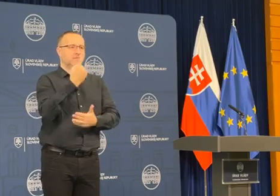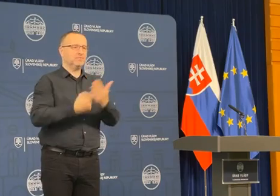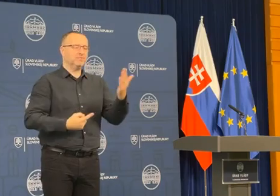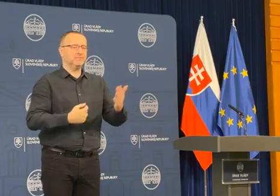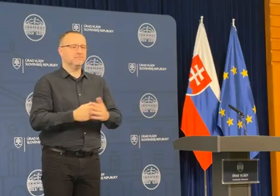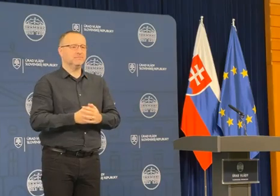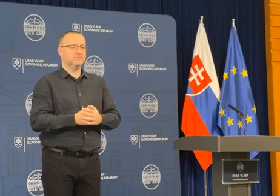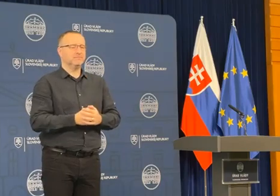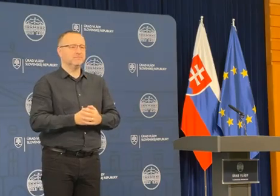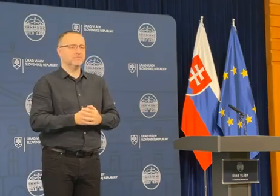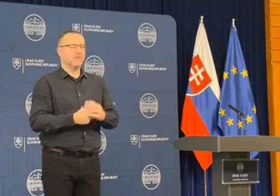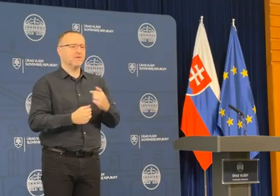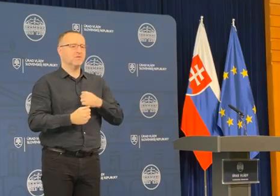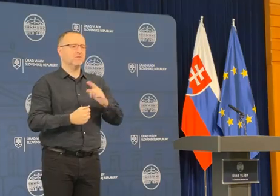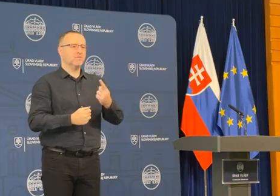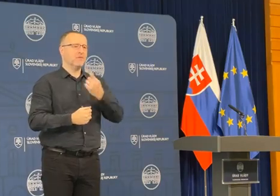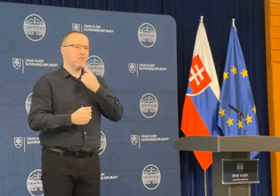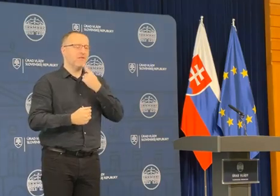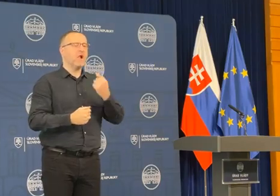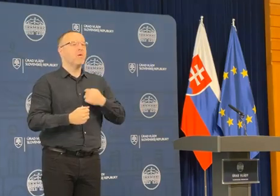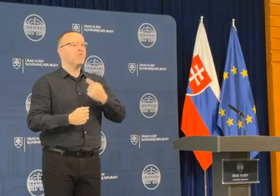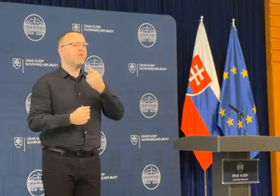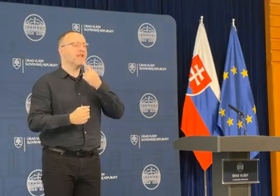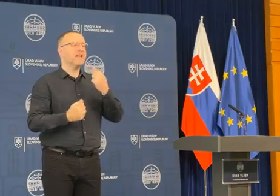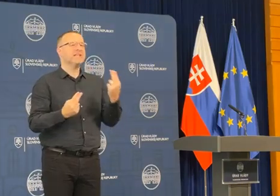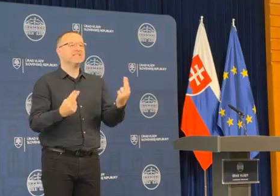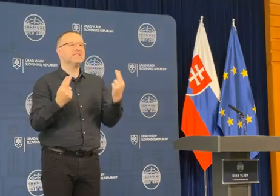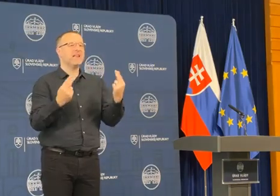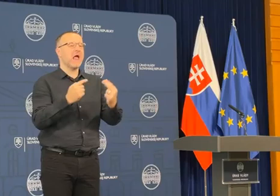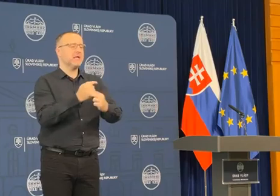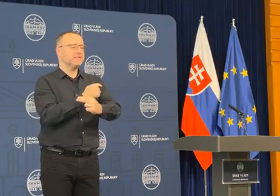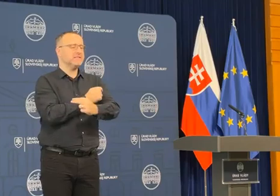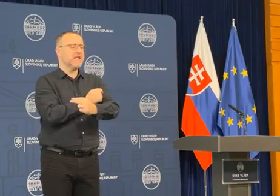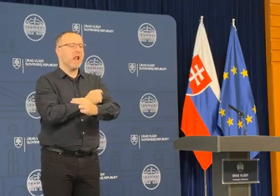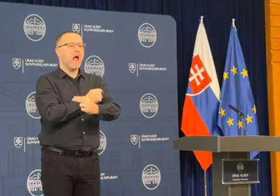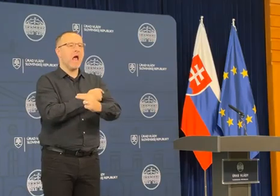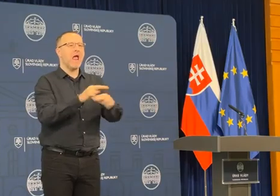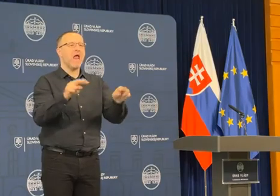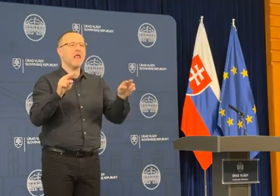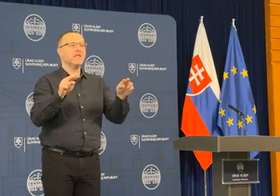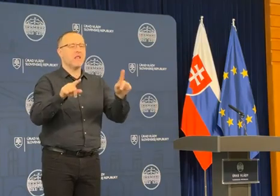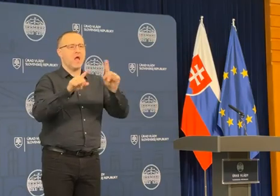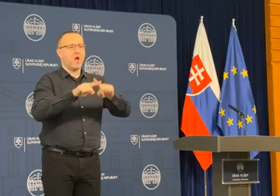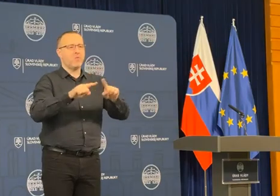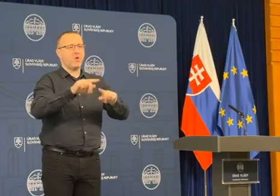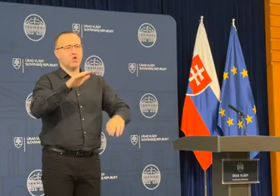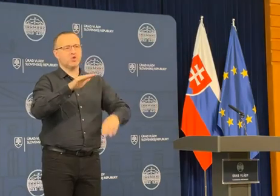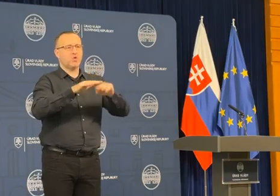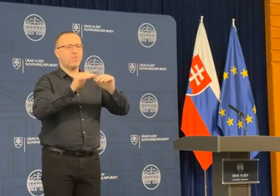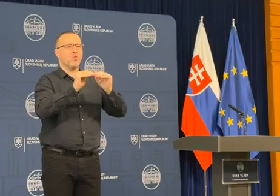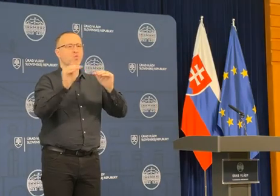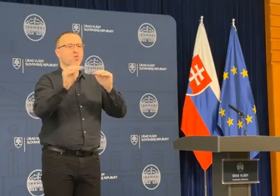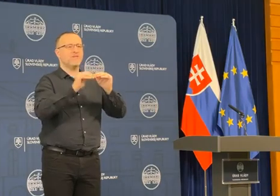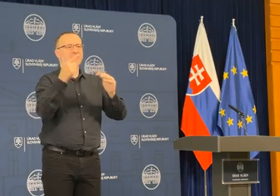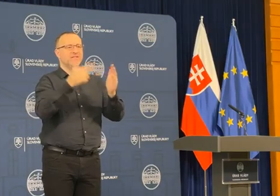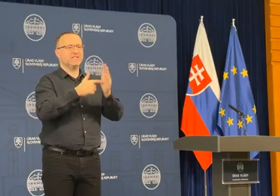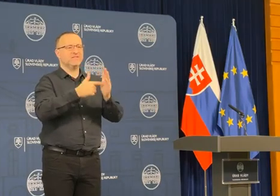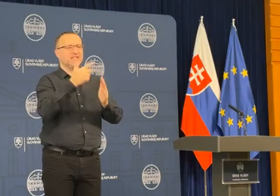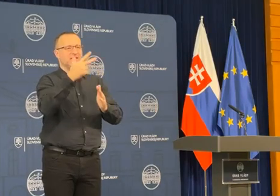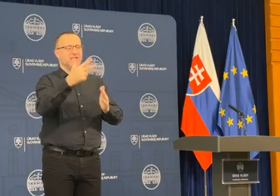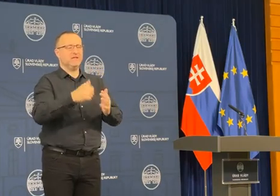nepovedal. Ja som povedal, že ceny silovej zložky ostávajú zastropované na úrovni roku 2023.